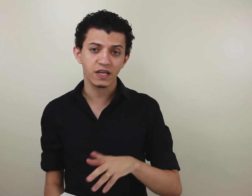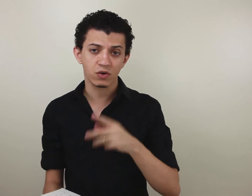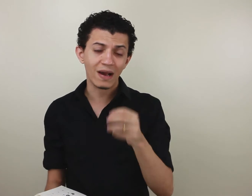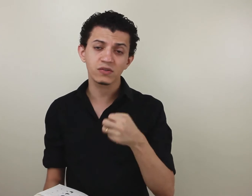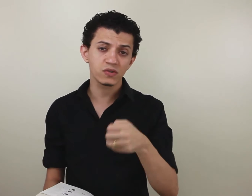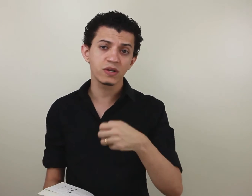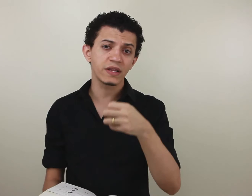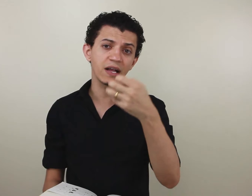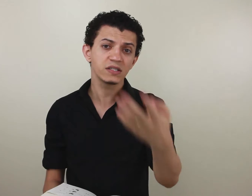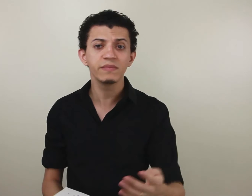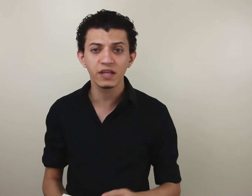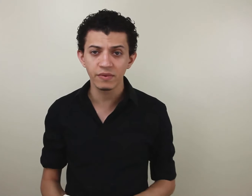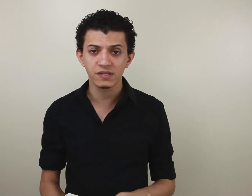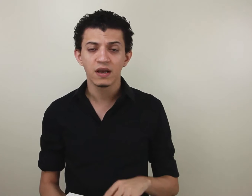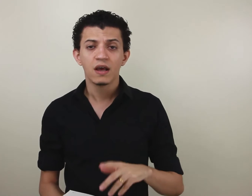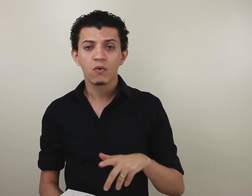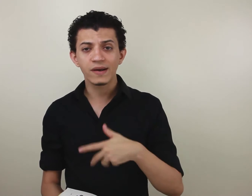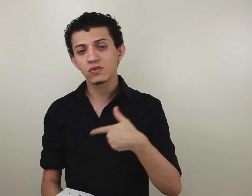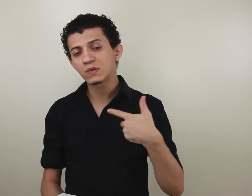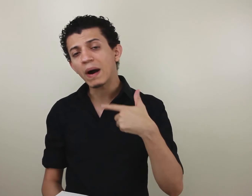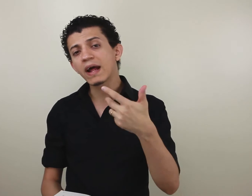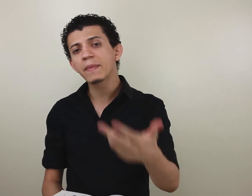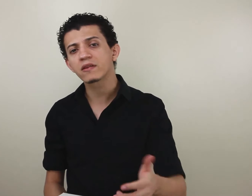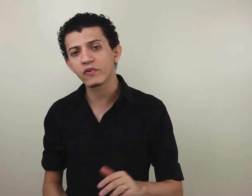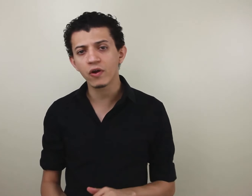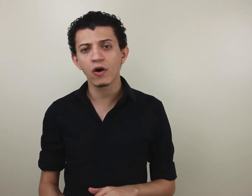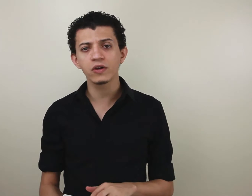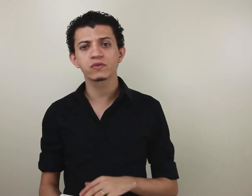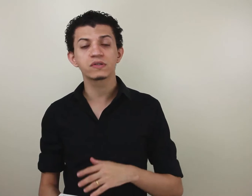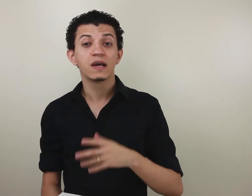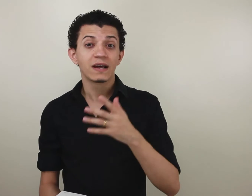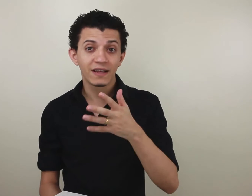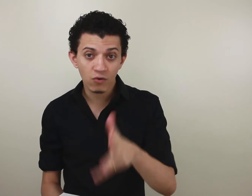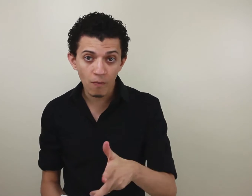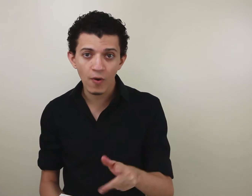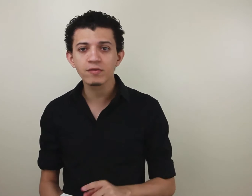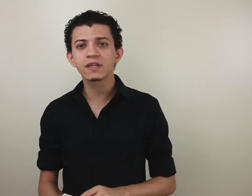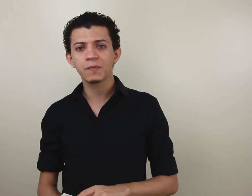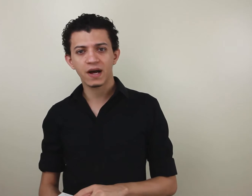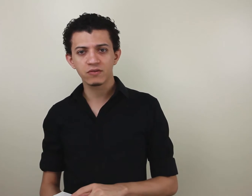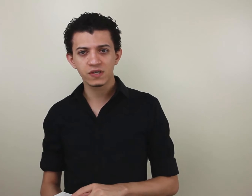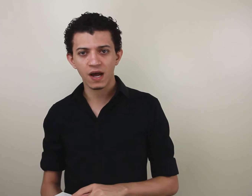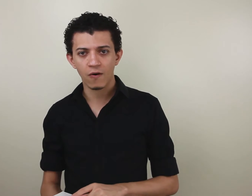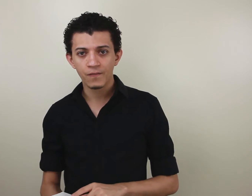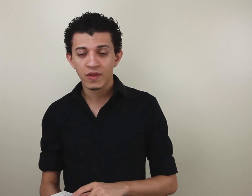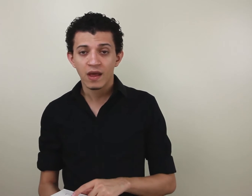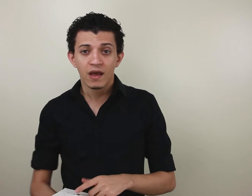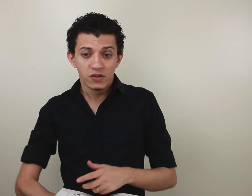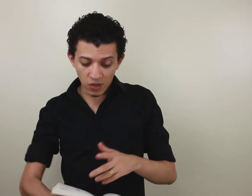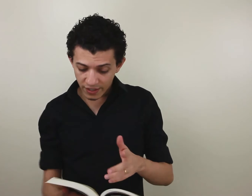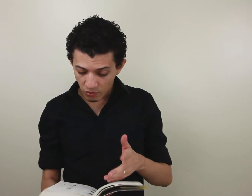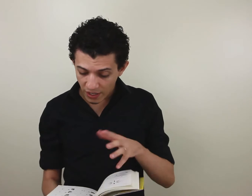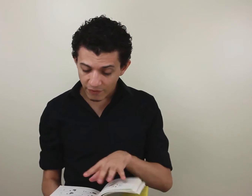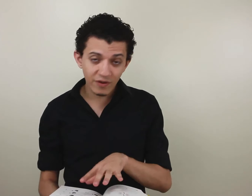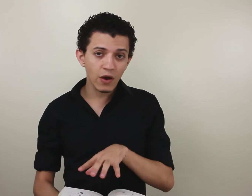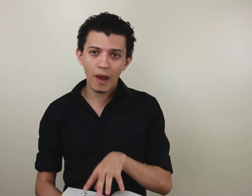seja, quais são as unidades mínimas, quais são os parâmetros fonológicos que compõem determinado sinal. Só que o livro não é